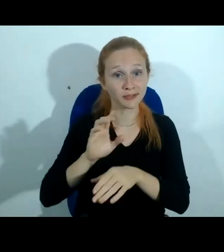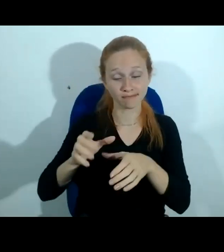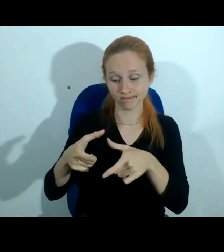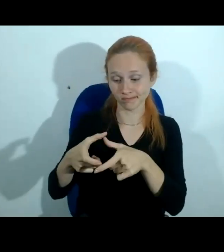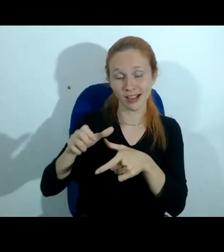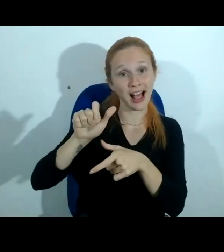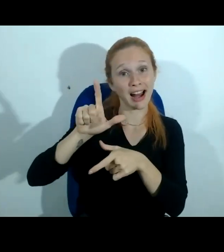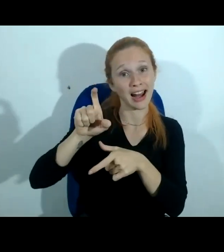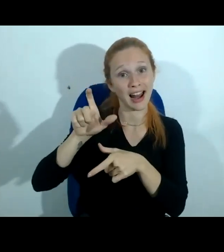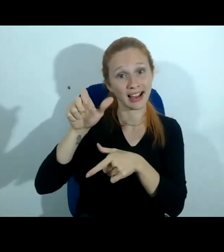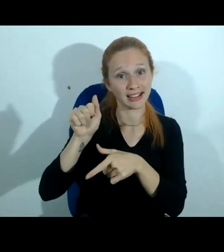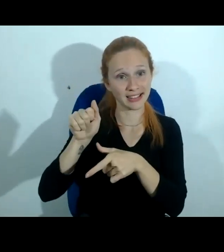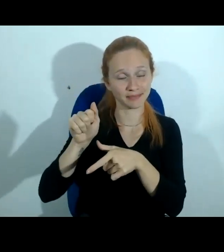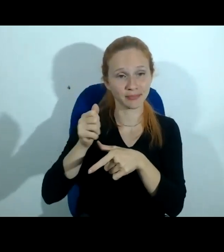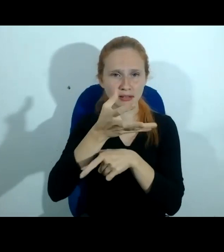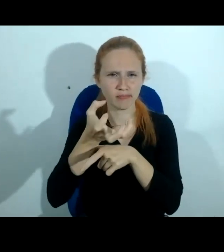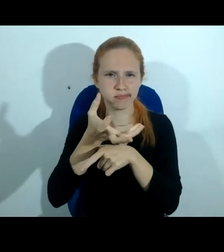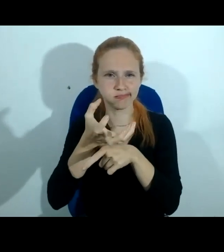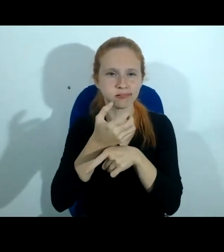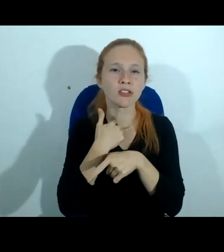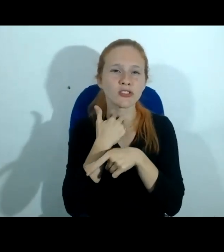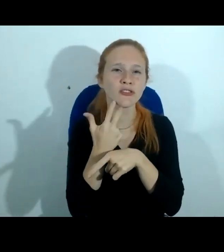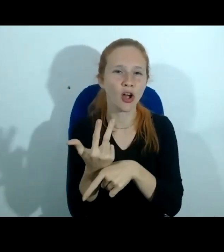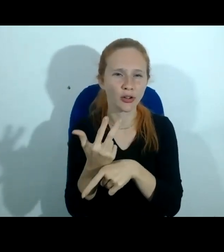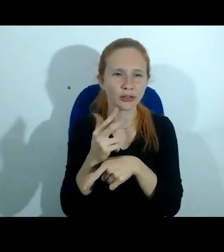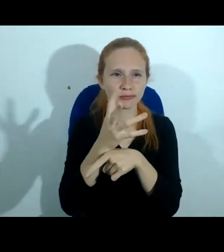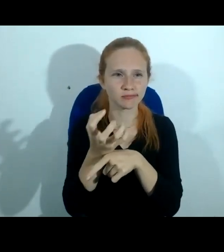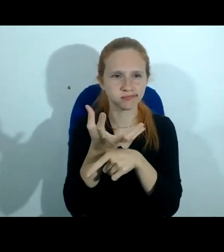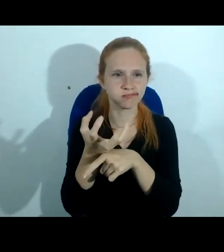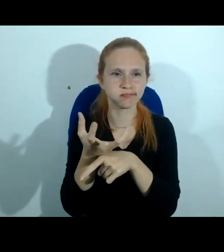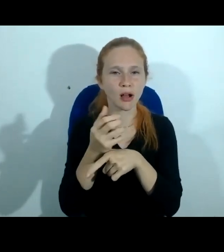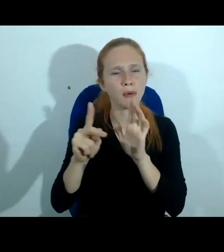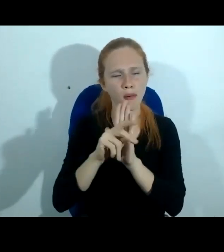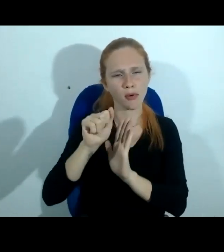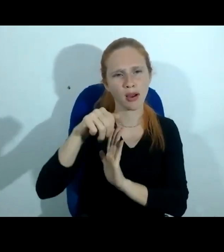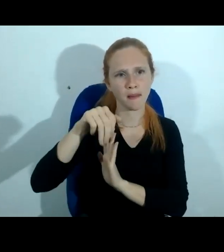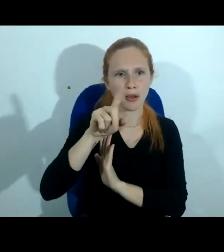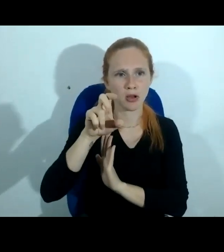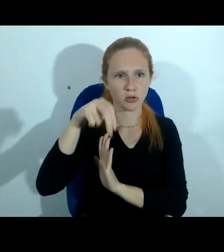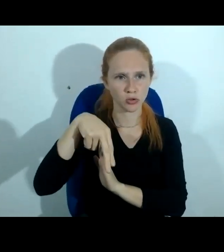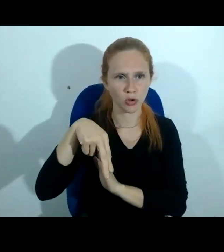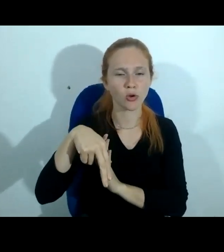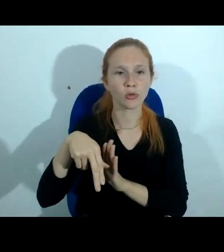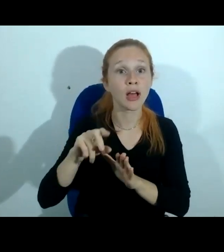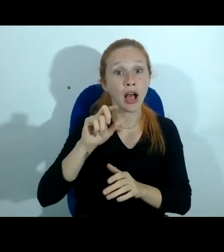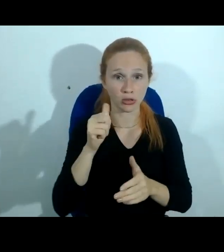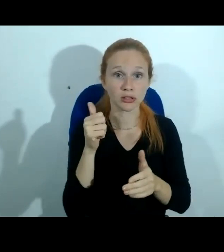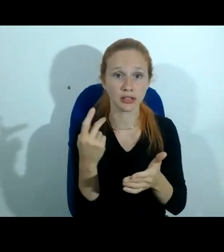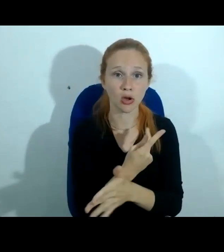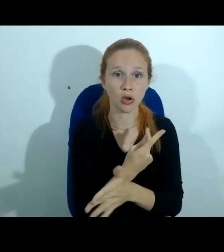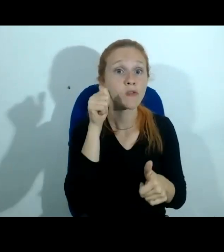que é o assistente de voz enfim da Amazon era um caso inclusive de feminicídio também